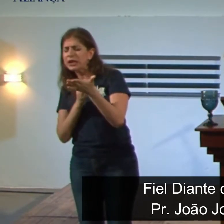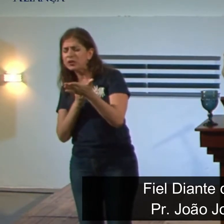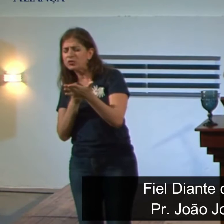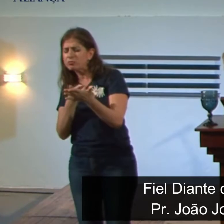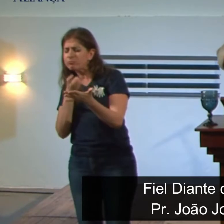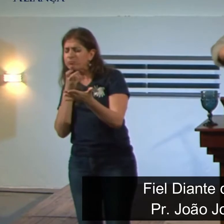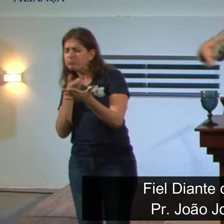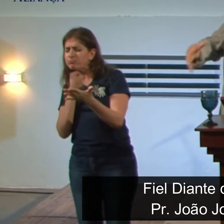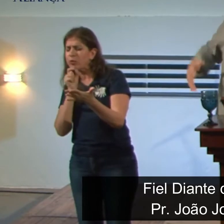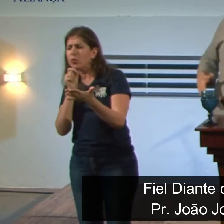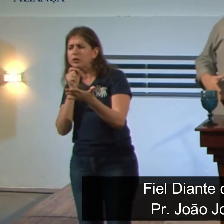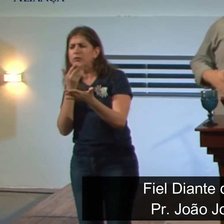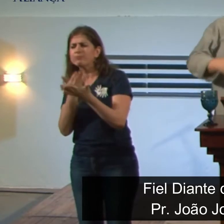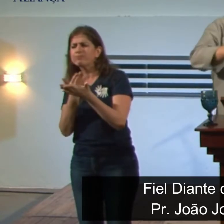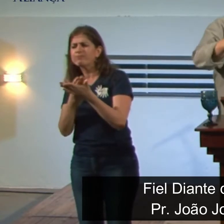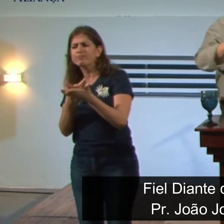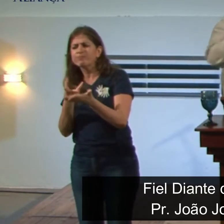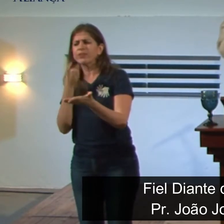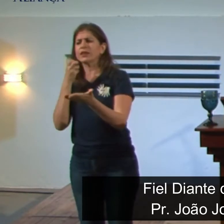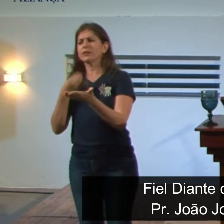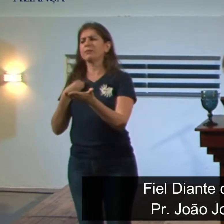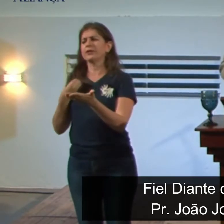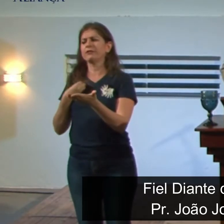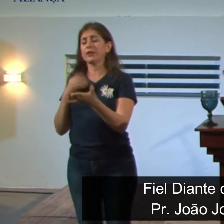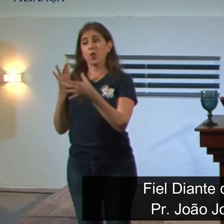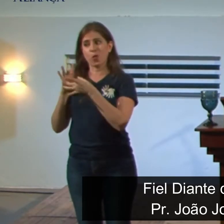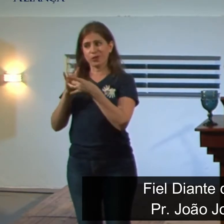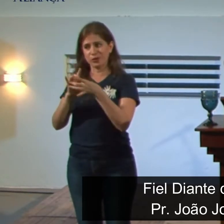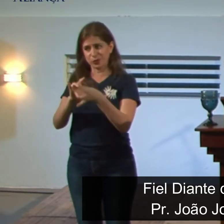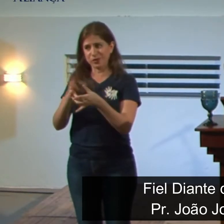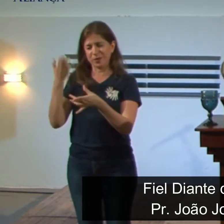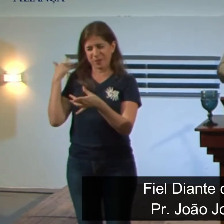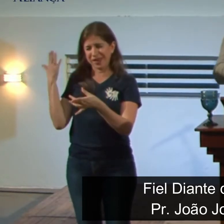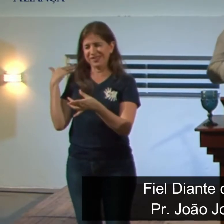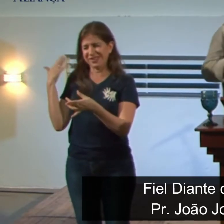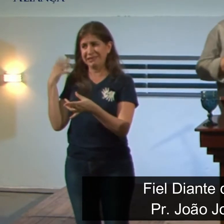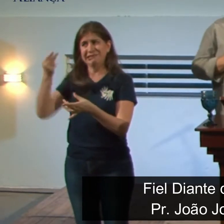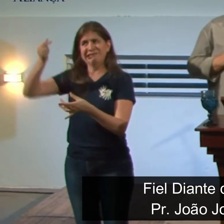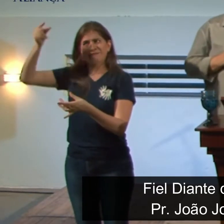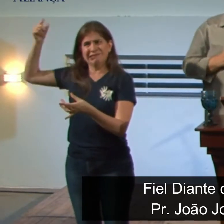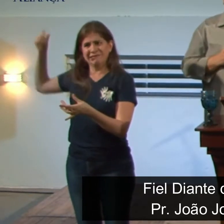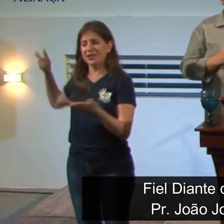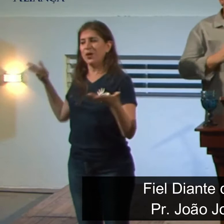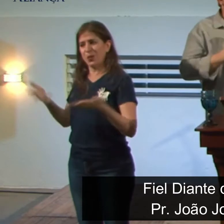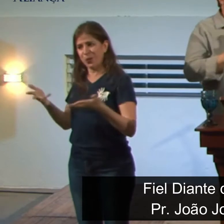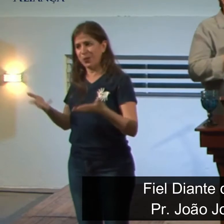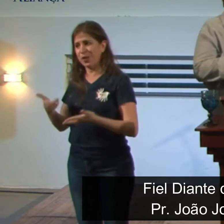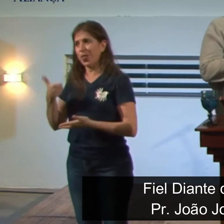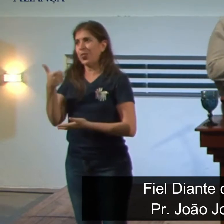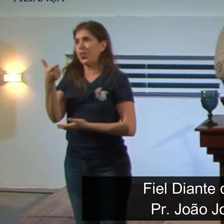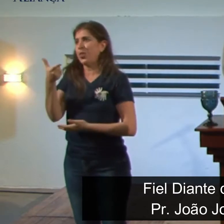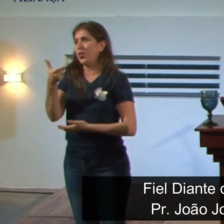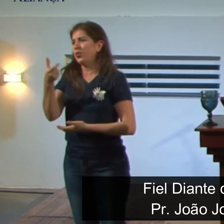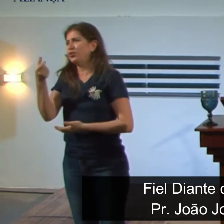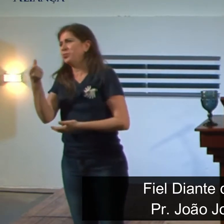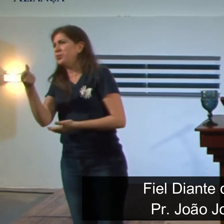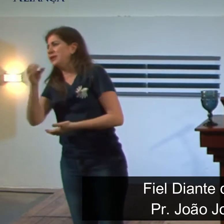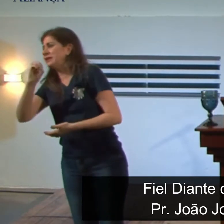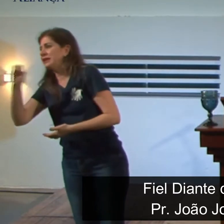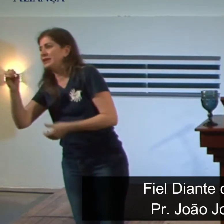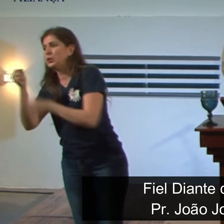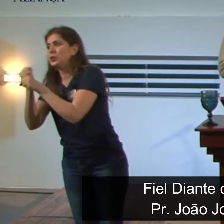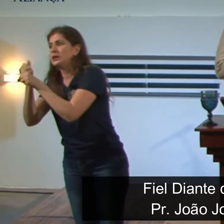lições? Eu expliquei o texto aqui, contextualizei o texto naquela época, mas isso já faz muito tempo, pelo menos 2.600 anos.